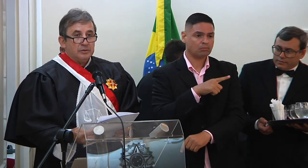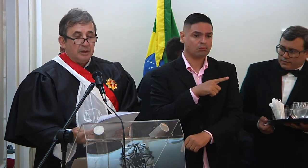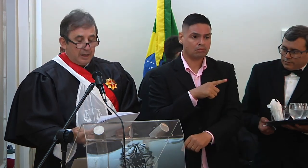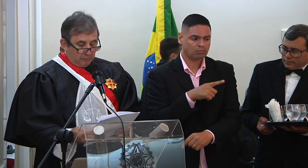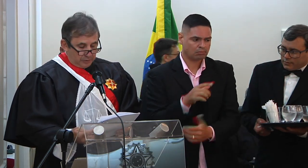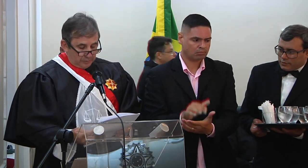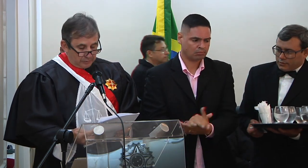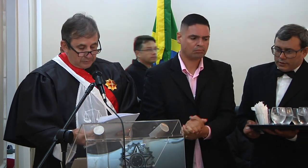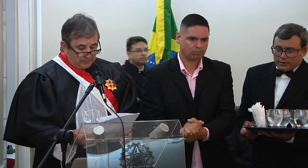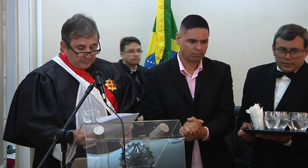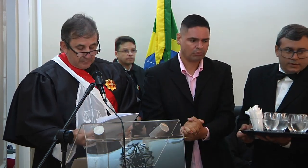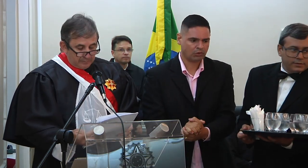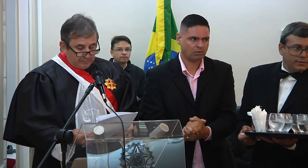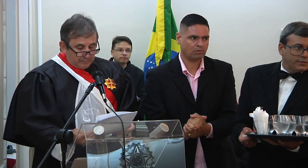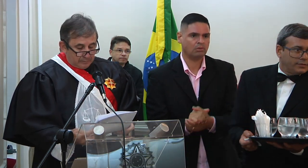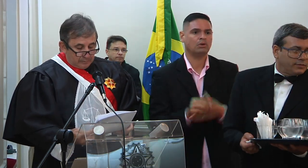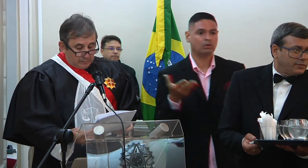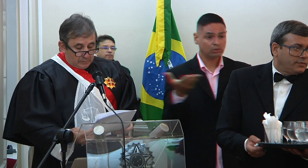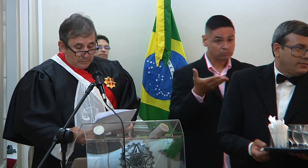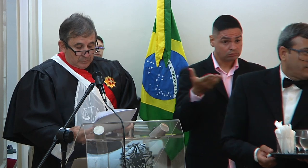elevados elogios.